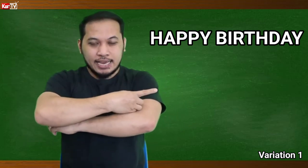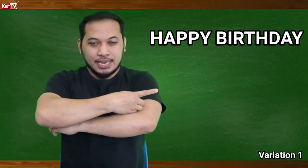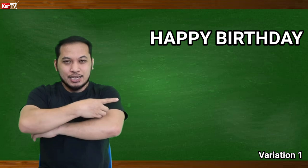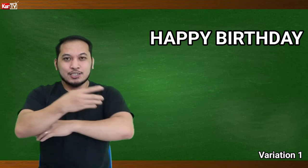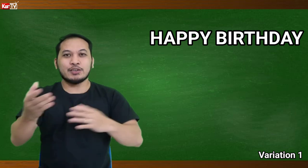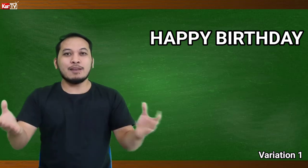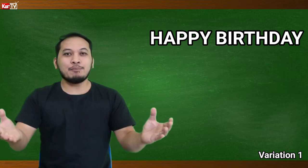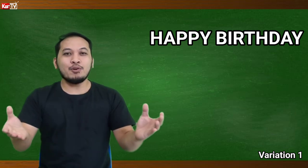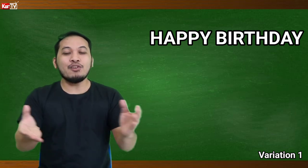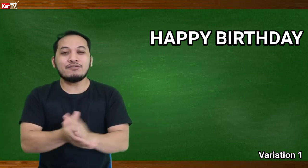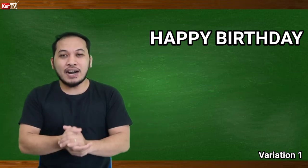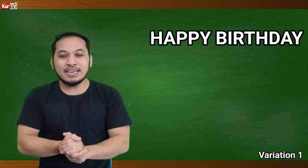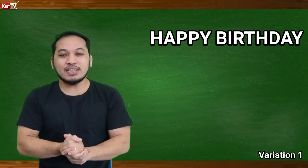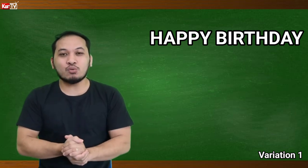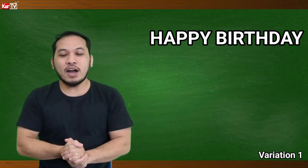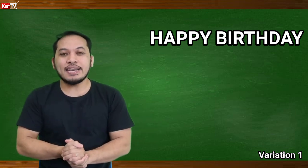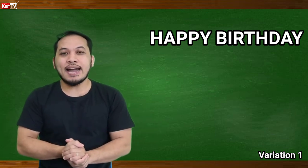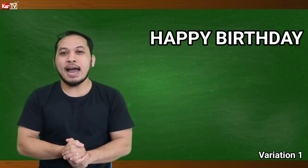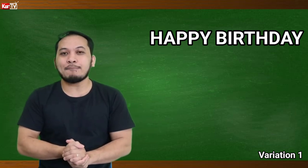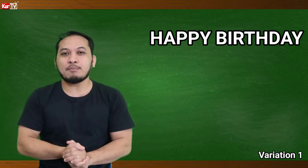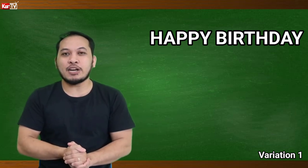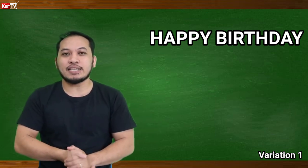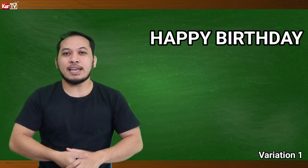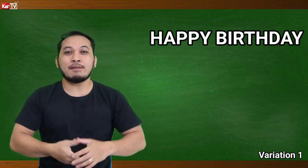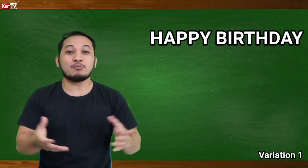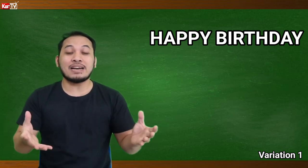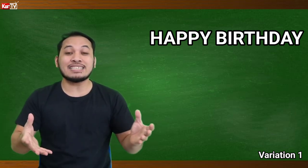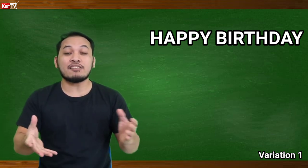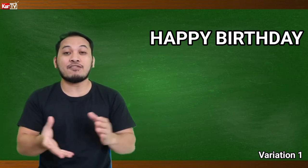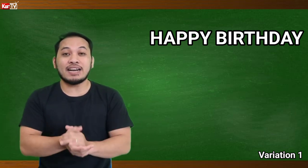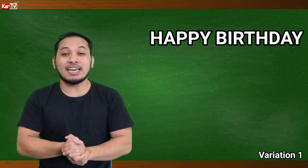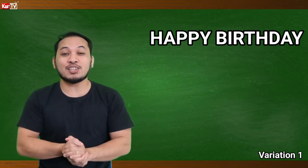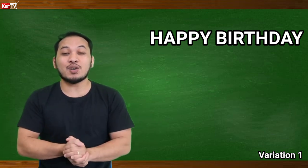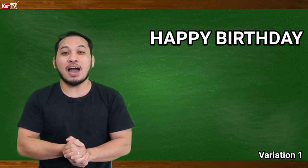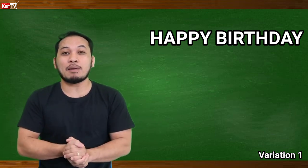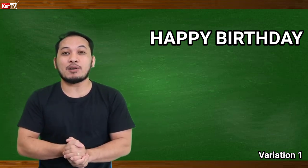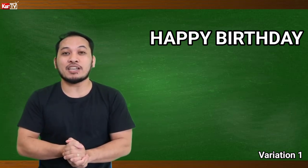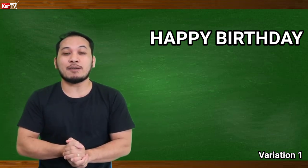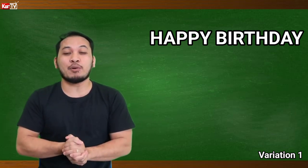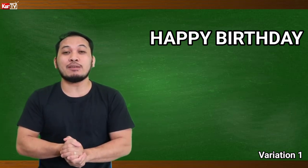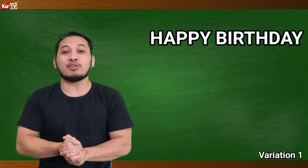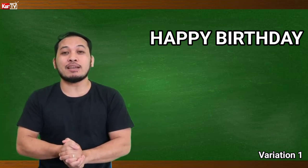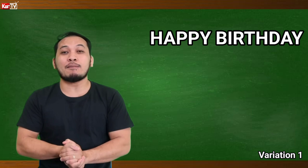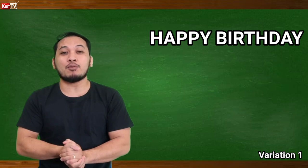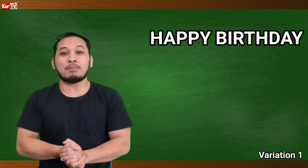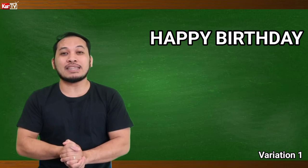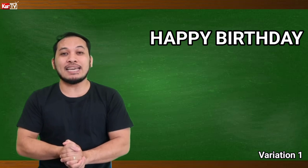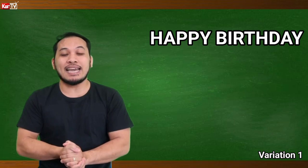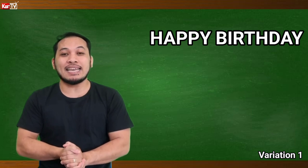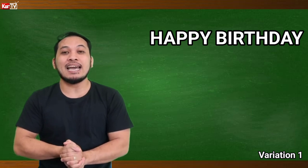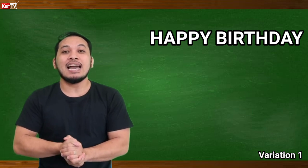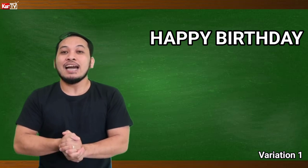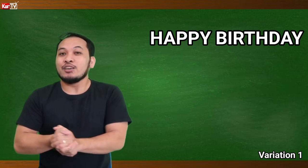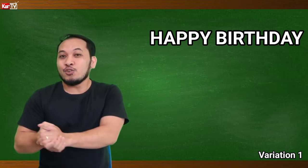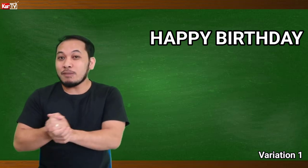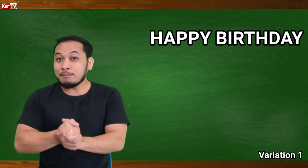So yan po yung variant 1 ng happy birthday. Meron pa isang variant yung happy birthday. Pwede mo rin naman pong batiin yung may